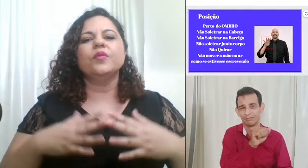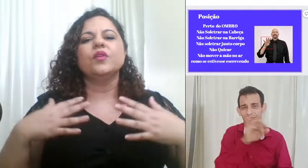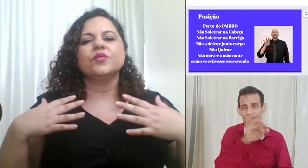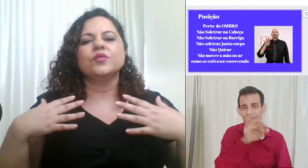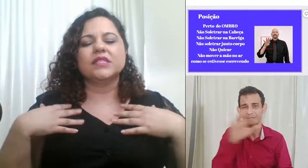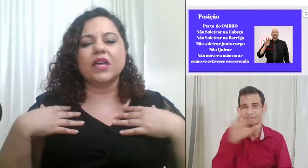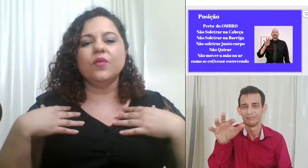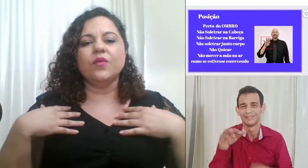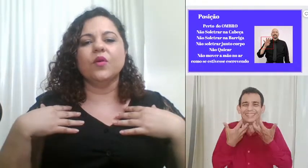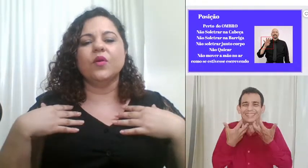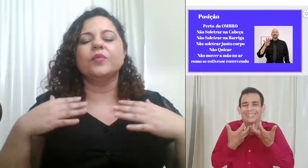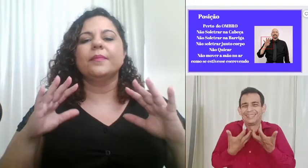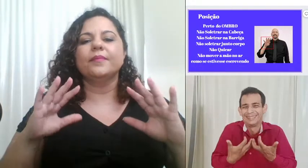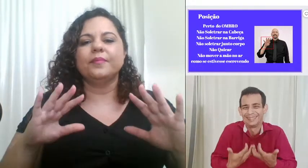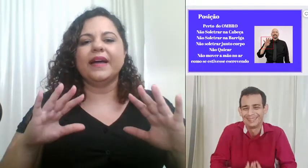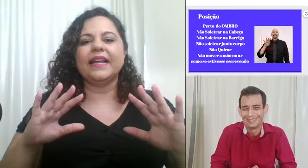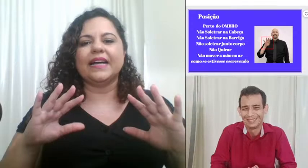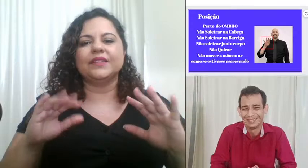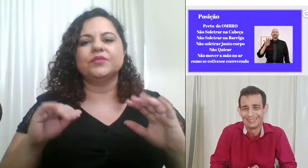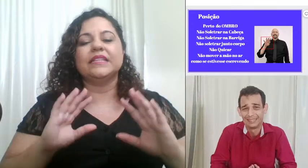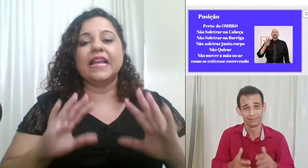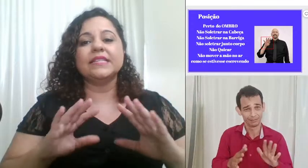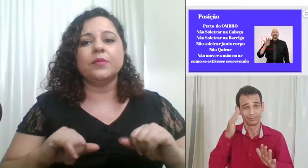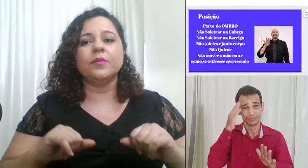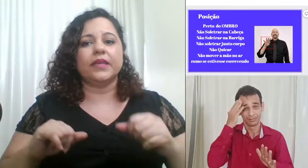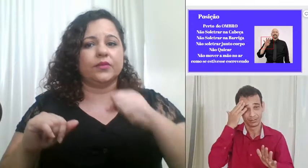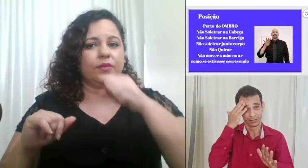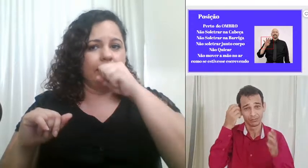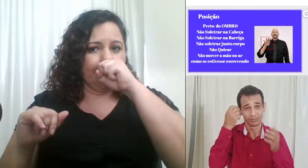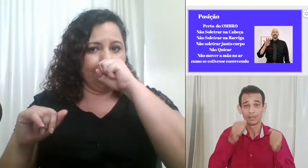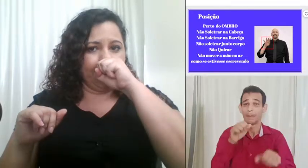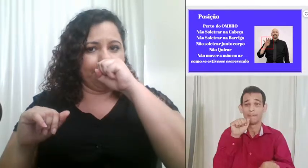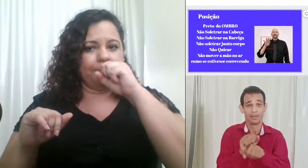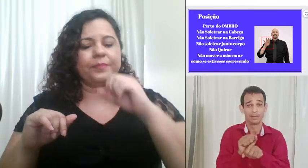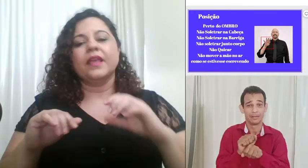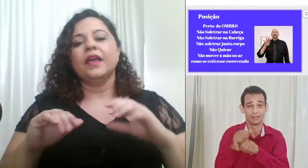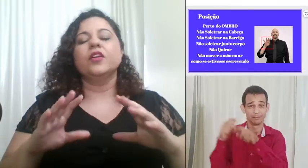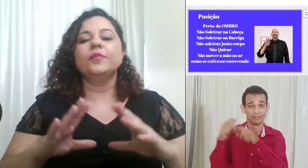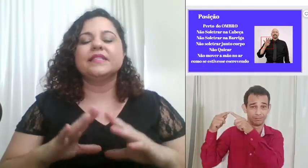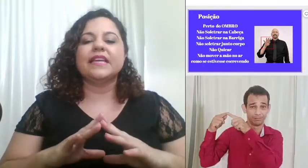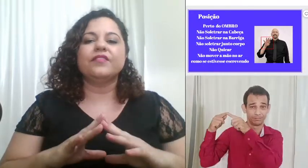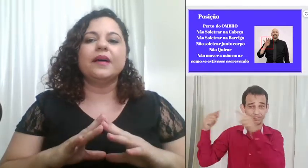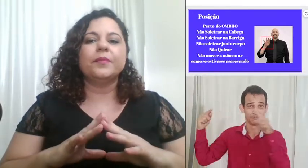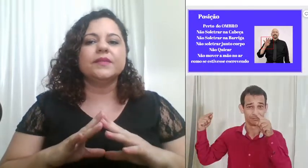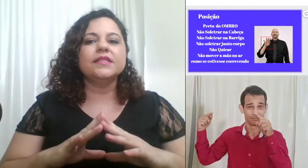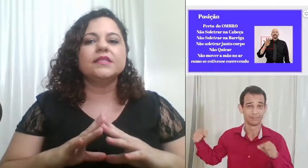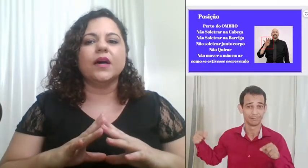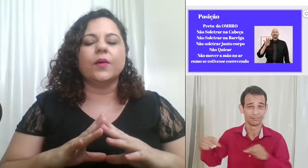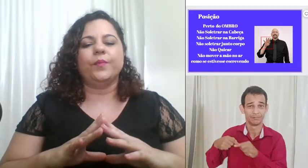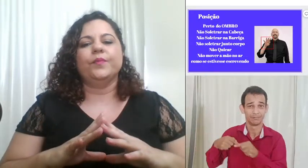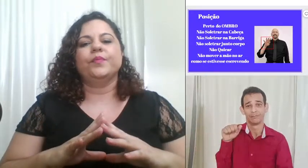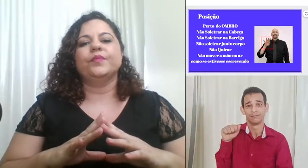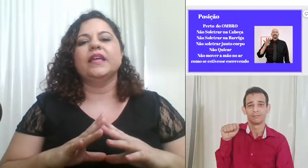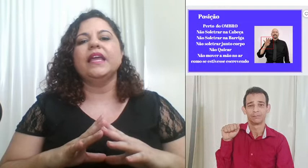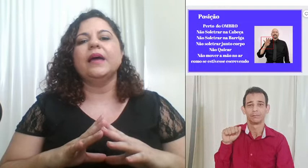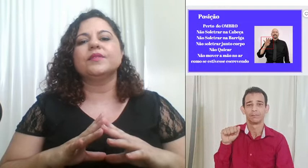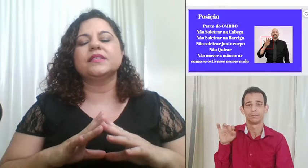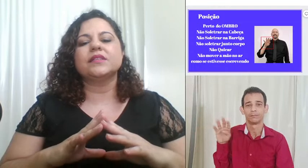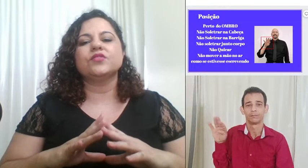o seu ombro parado nesse momento e observar a posição a posição de